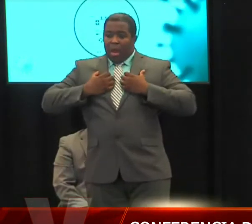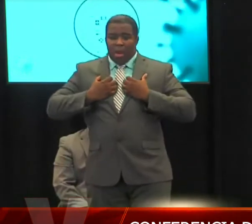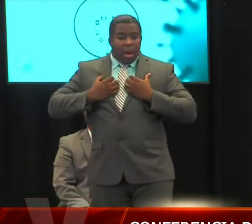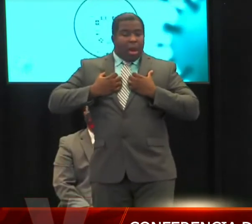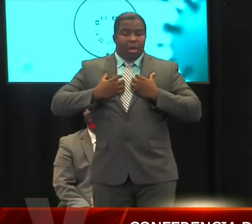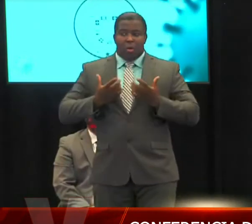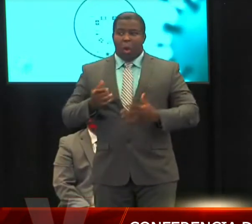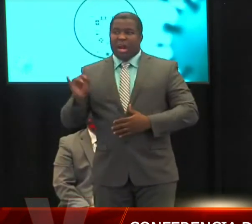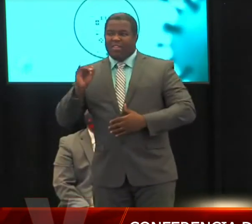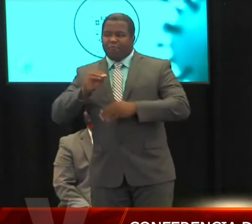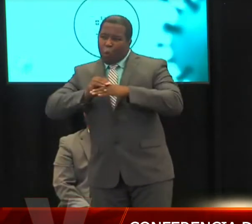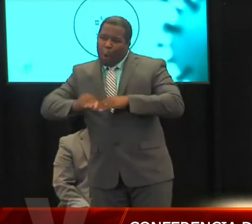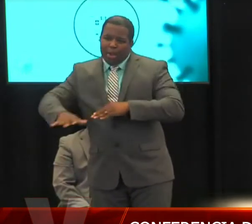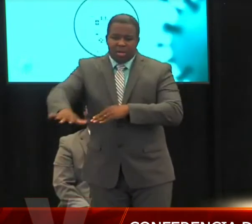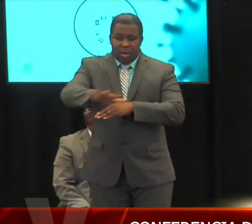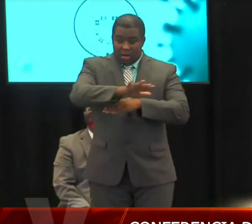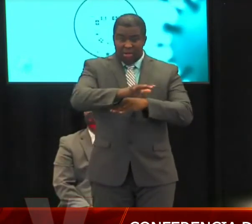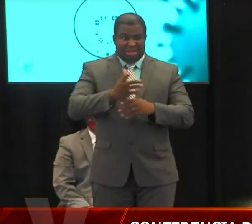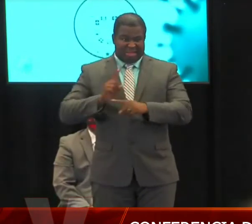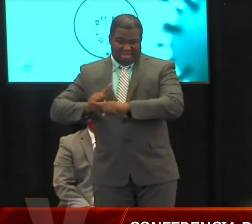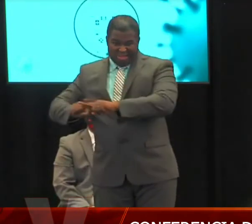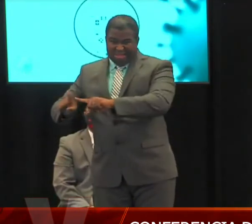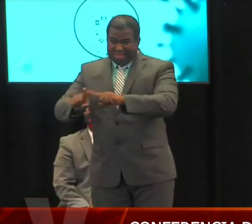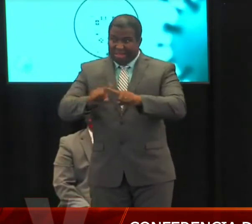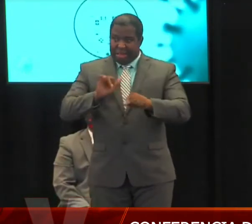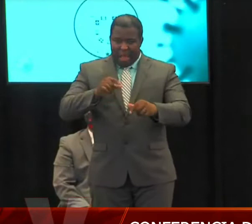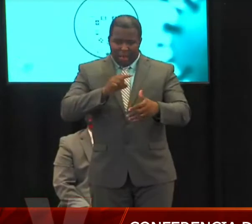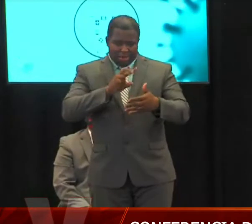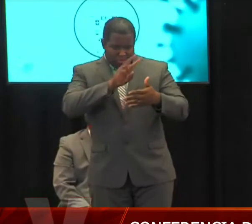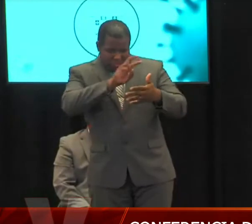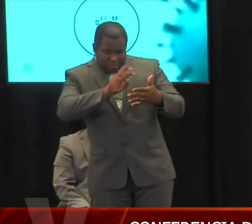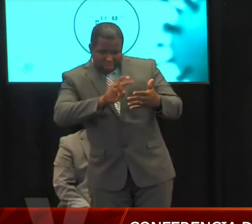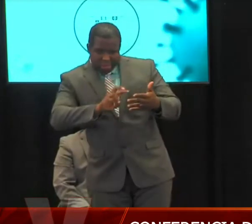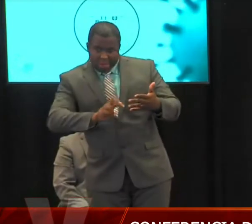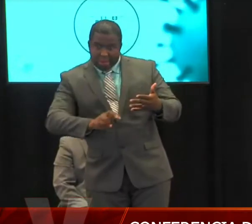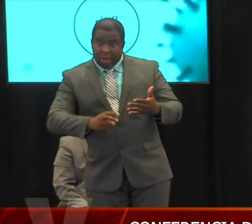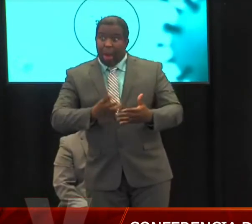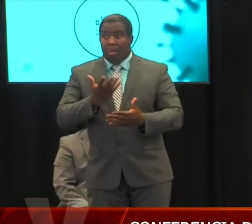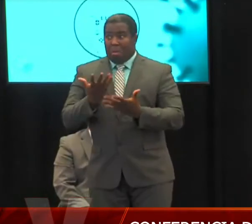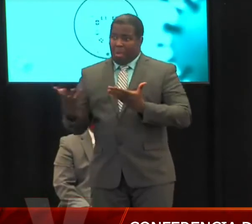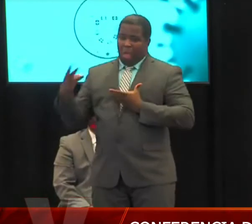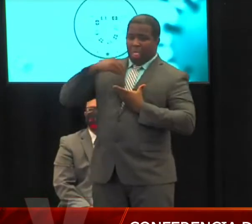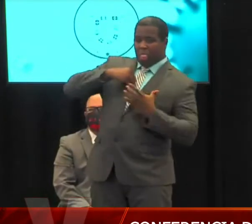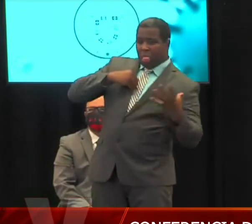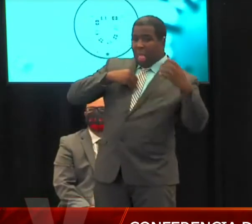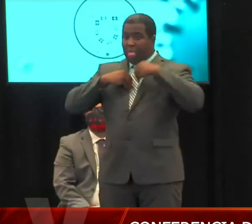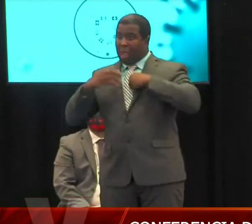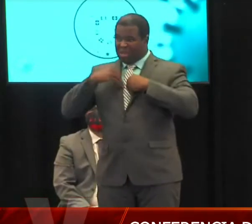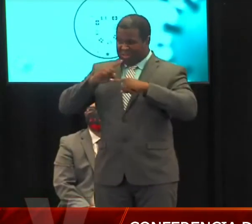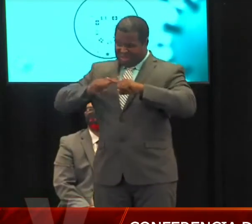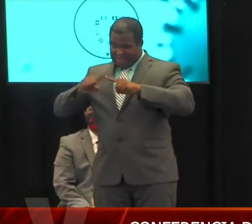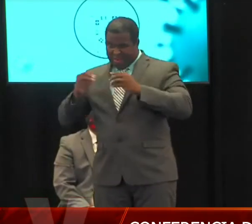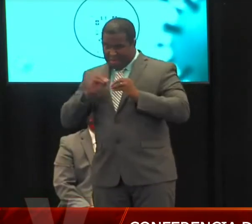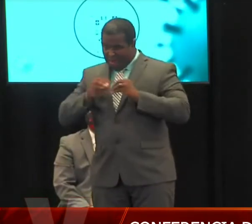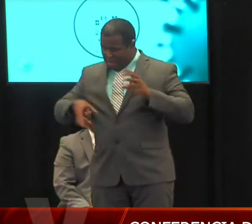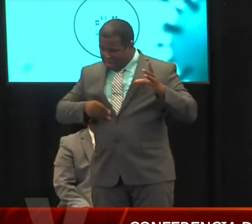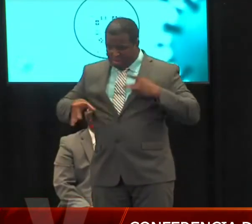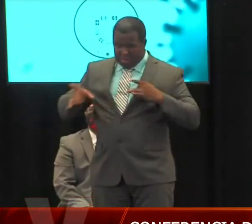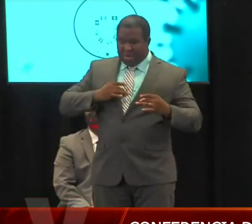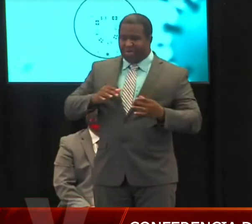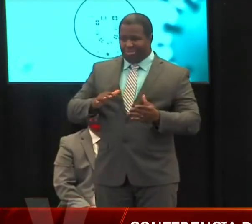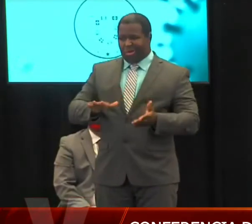particularmente, reconociendo que es una vacunación disponible para todas las poblaciones, pero la población que debería buscarla